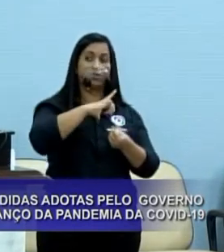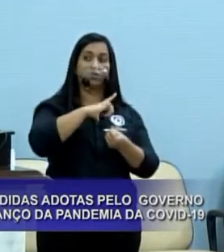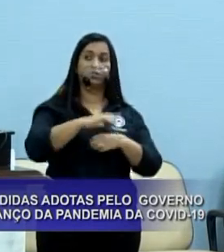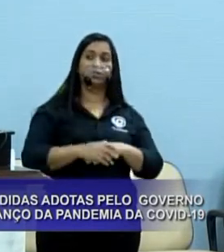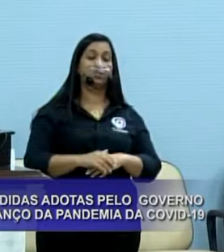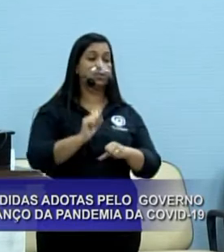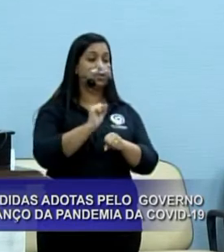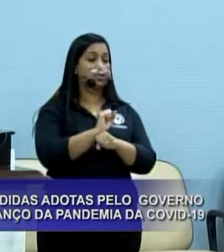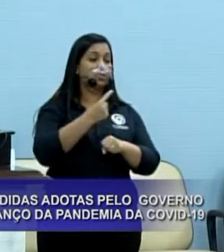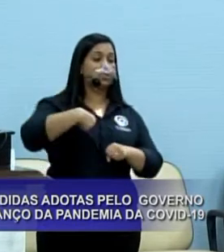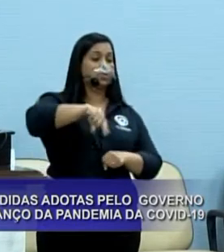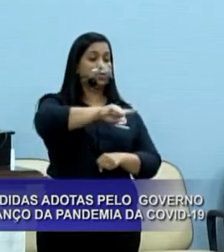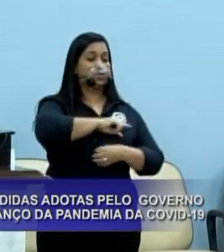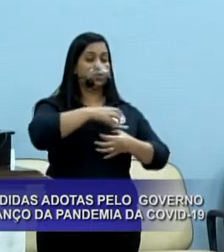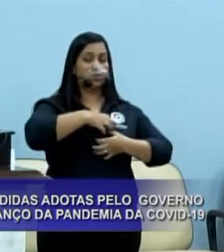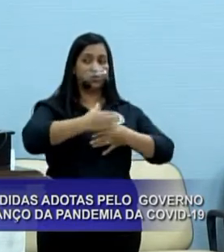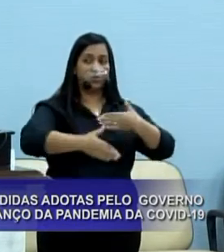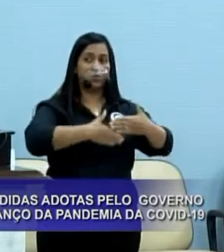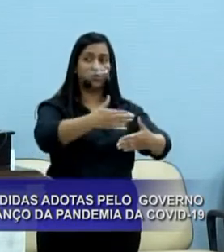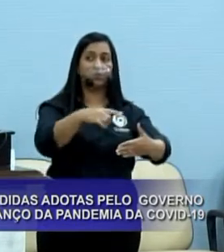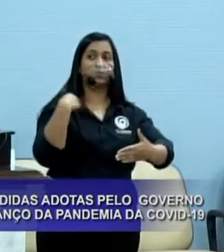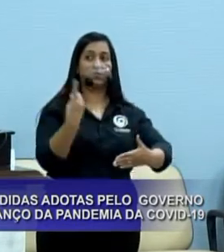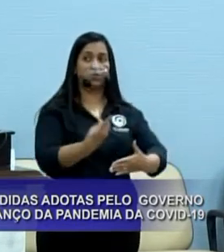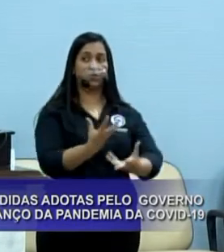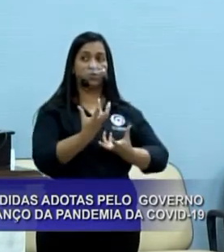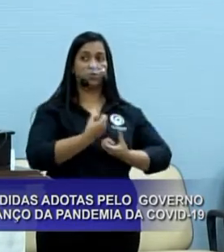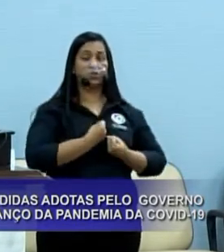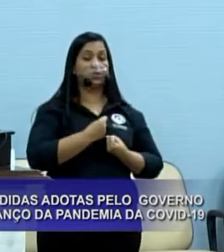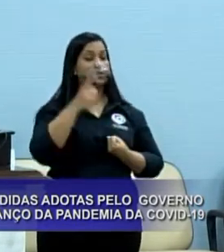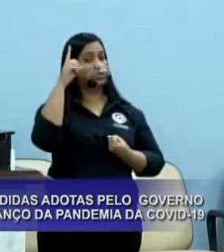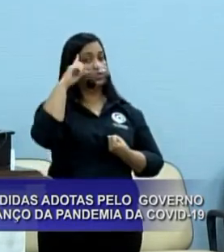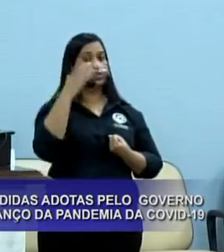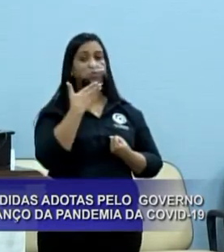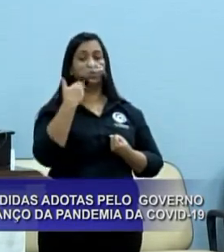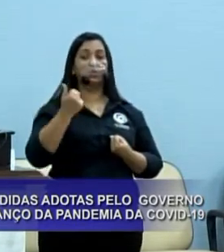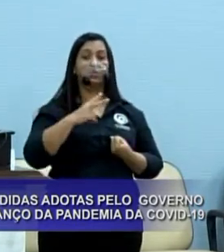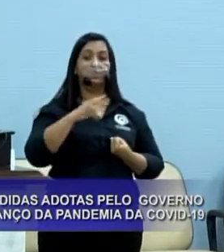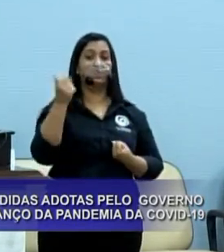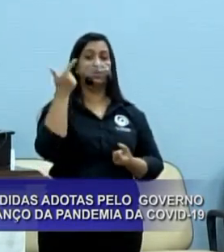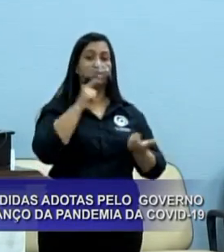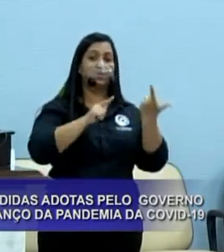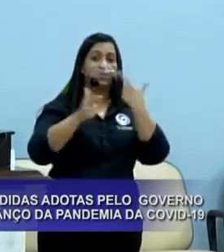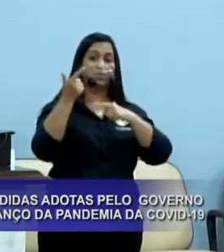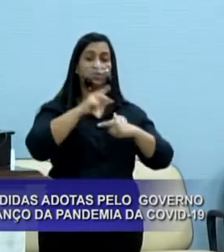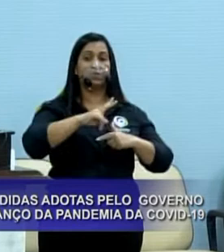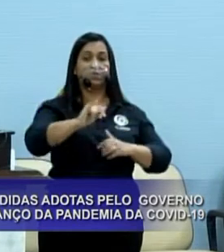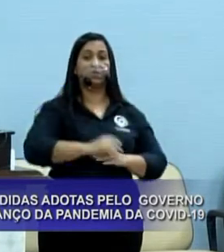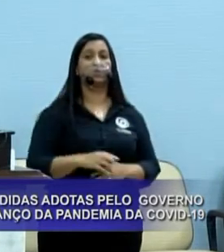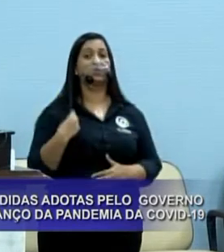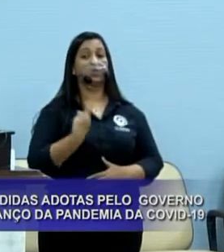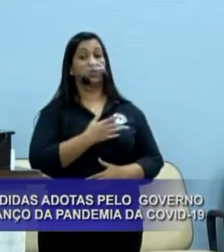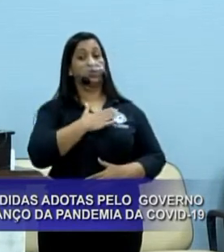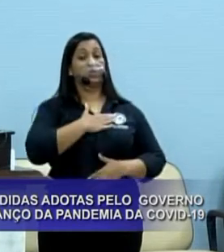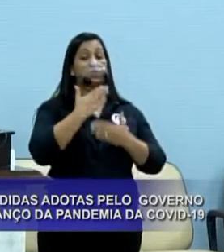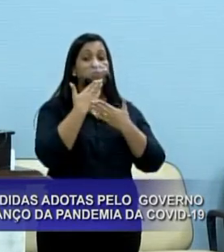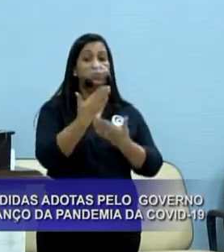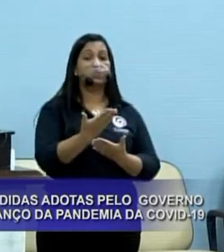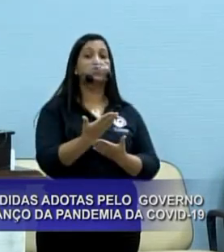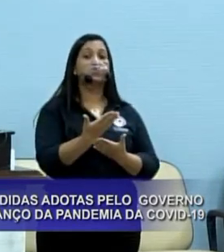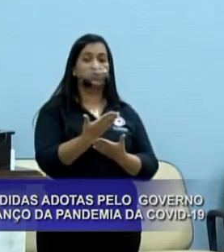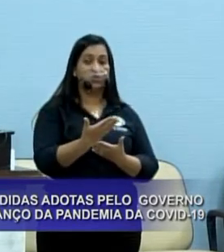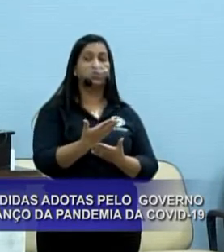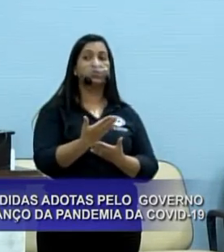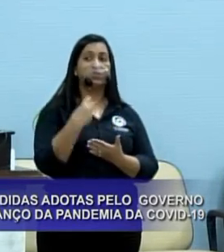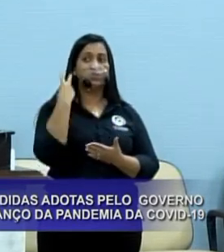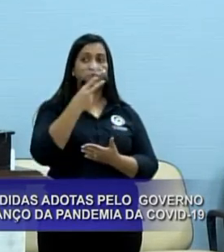é a esperança que nos move, que nos alimentam de dias melhores que irão, que estão por vir. Então fica o meu apelo, o apelo desse vereador,